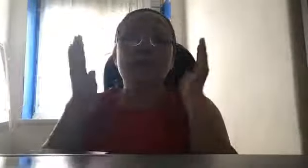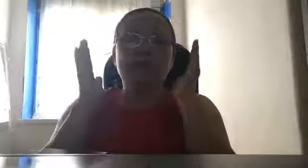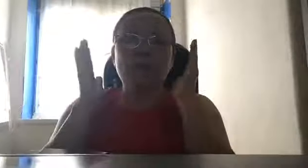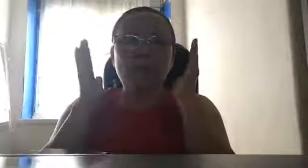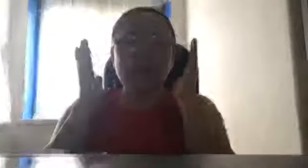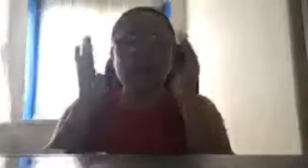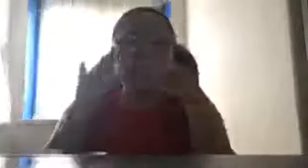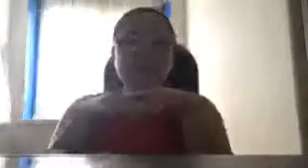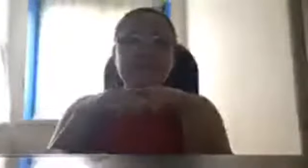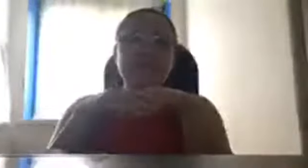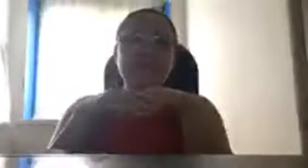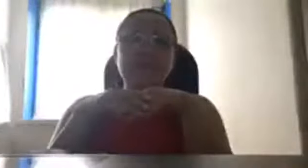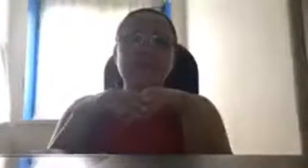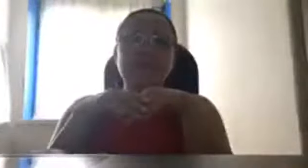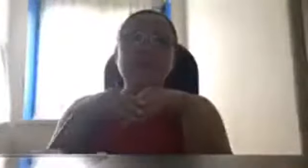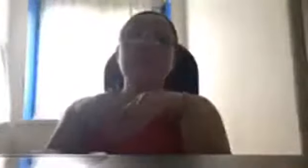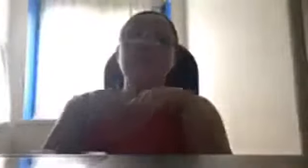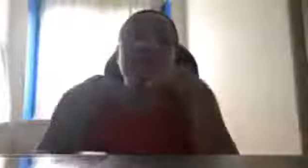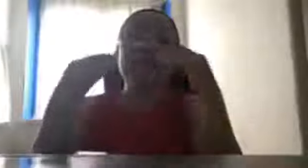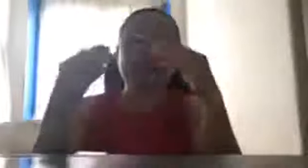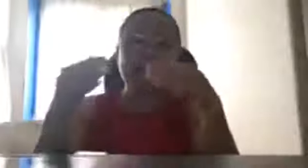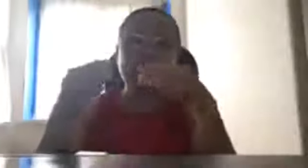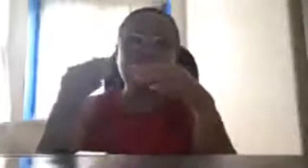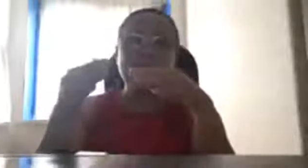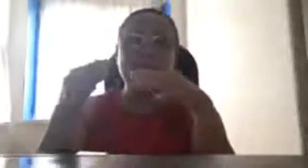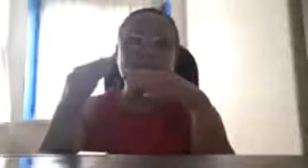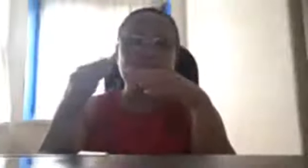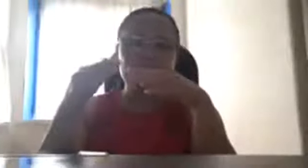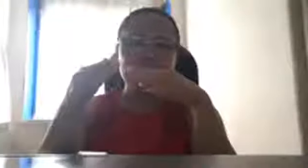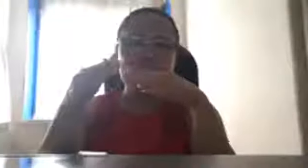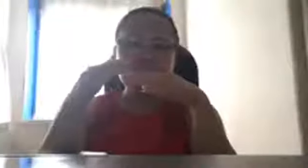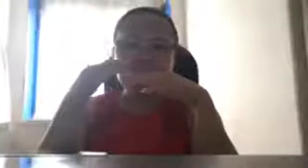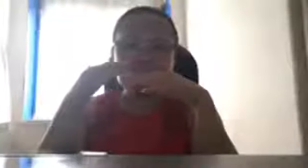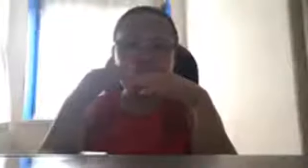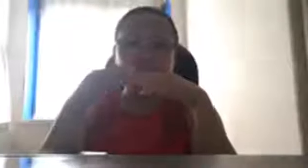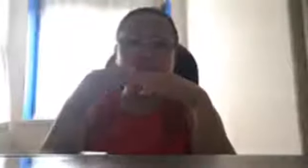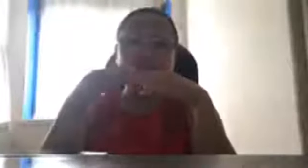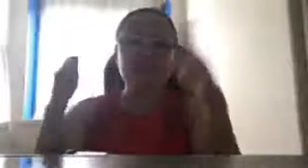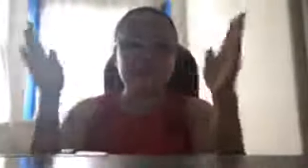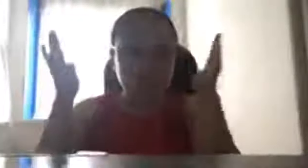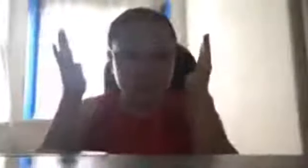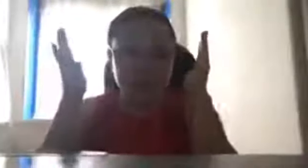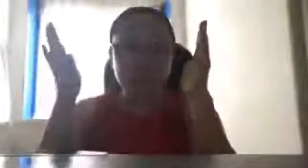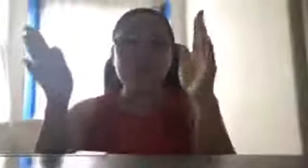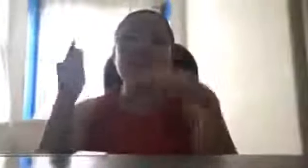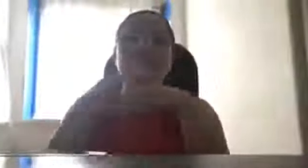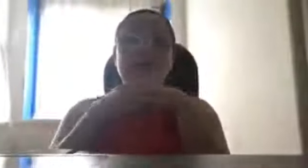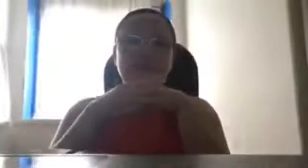kung activist man kayo, ano yung ipinaglalaban nyo? Ano po ba talaga? Gusto nyo baguhin ang